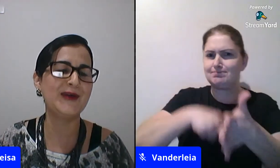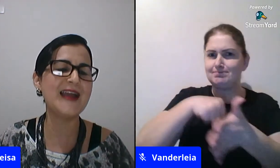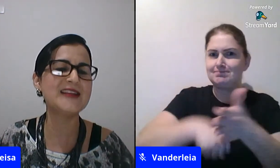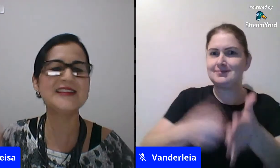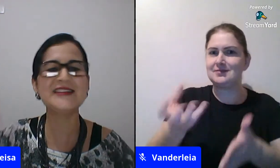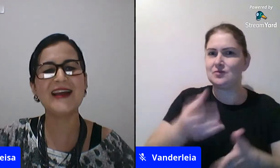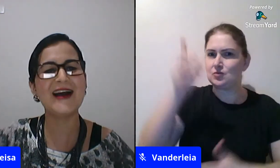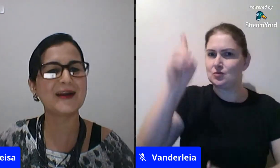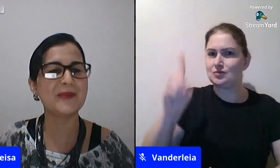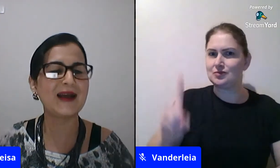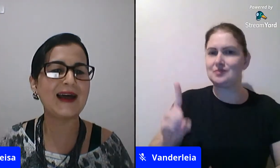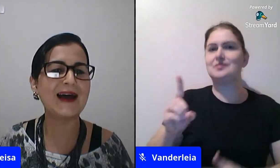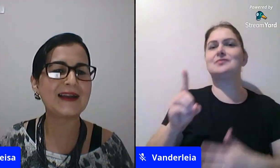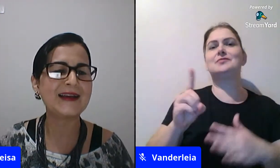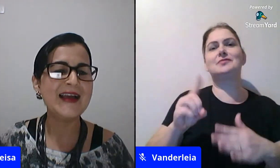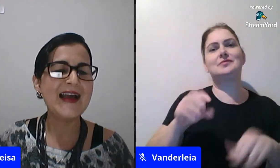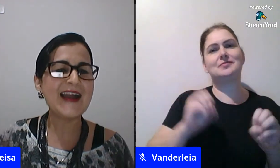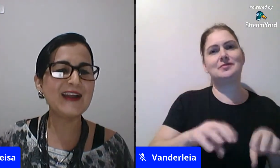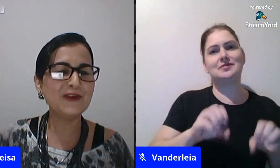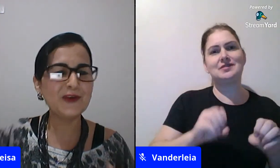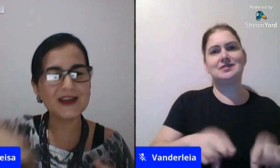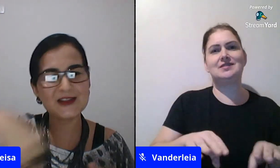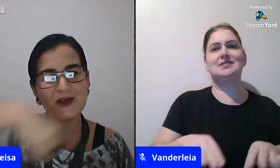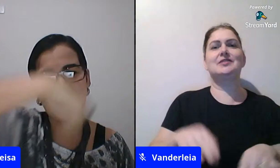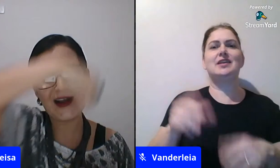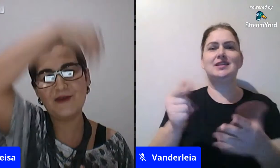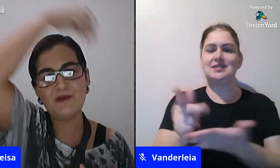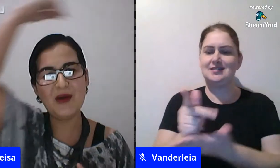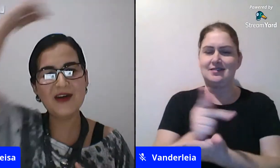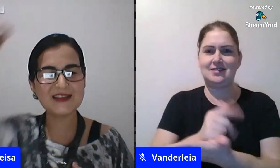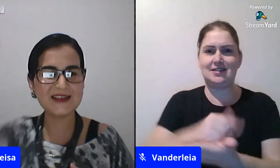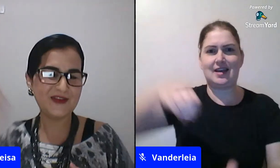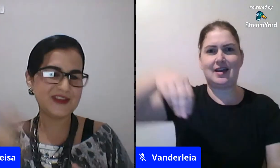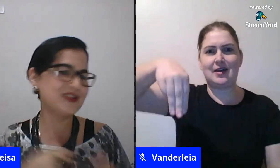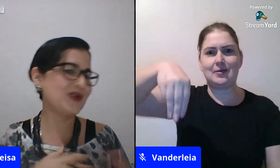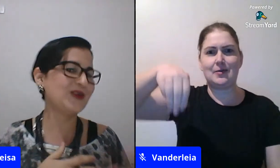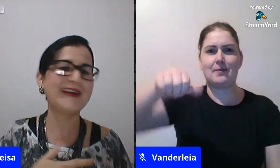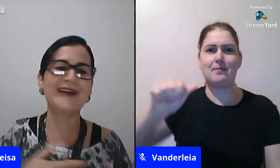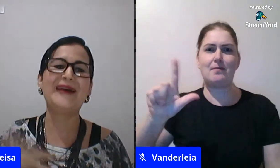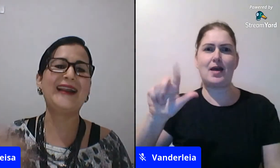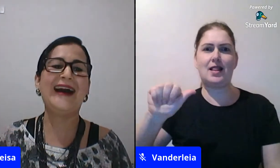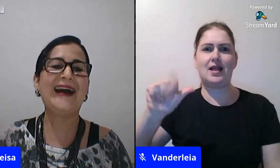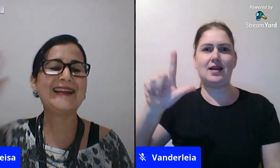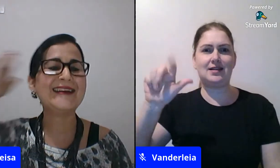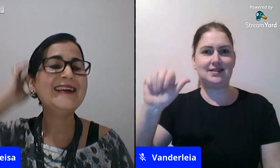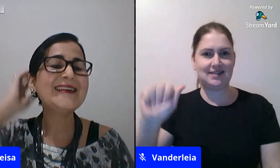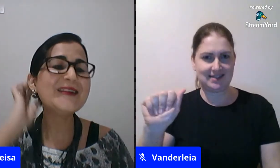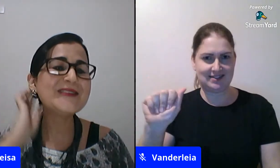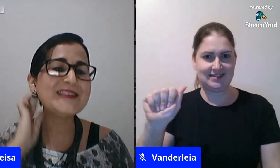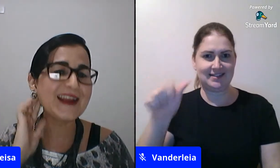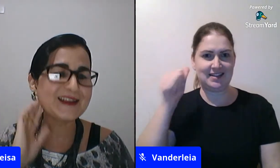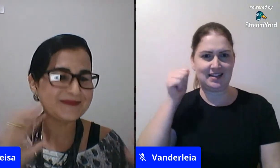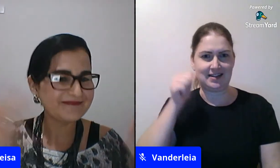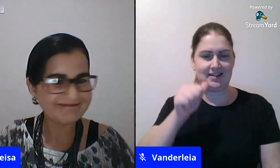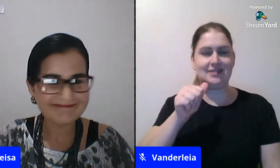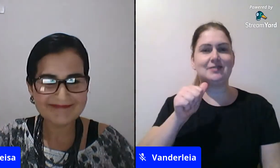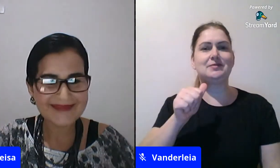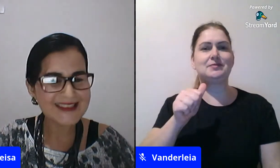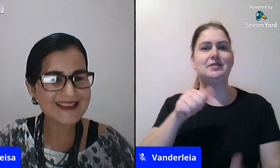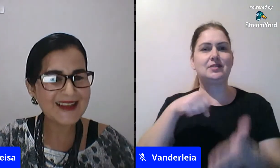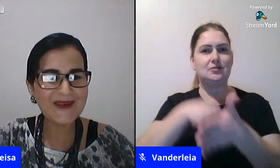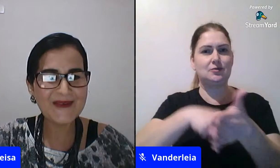ano aí eles desenharam a Malala aí ele falou que elas colocavam um pano assim fazia de conta que era Malala então gente